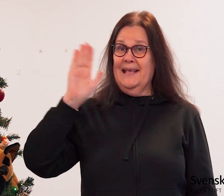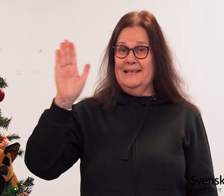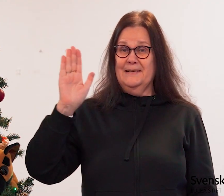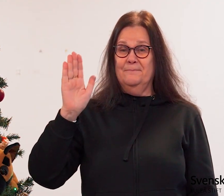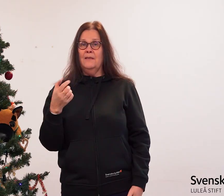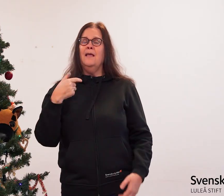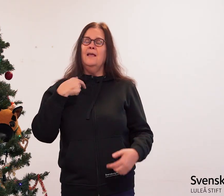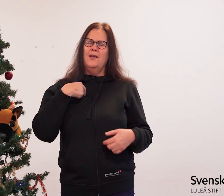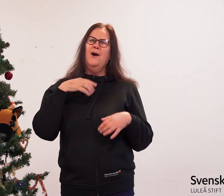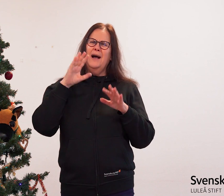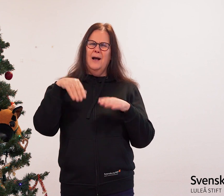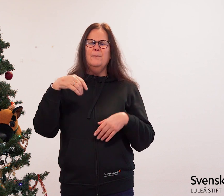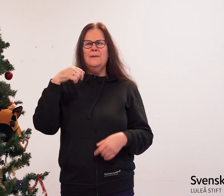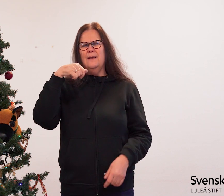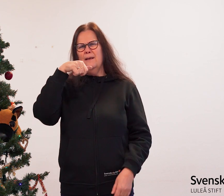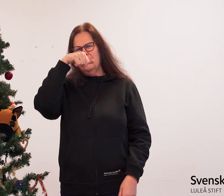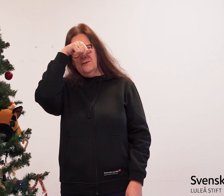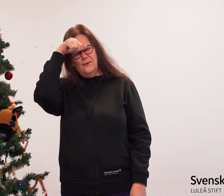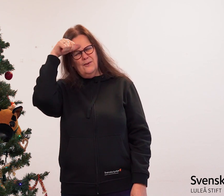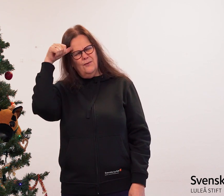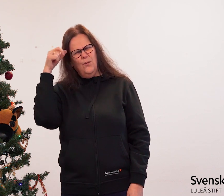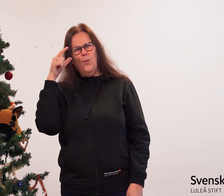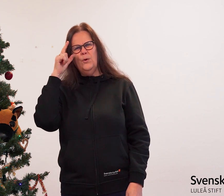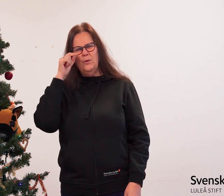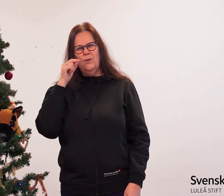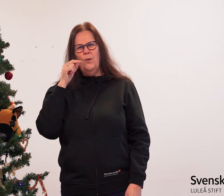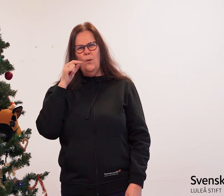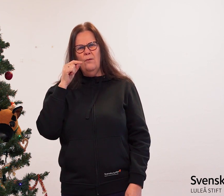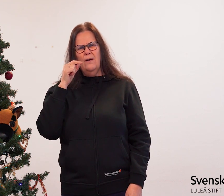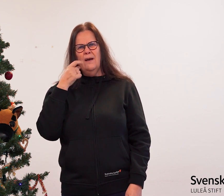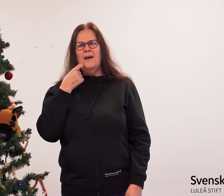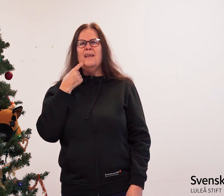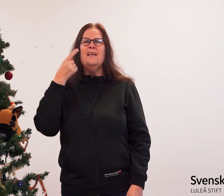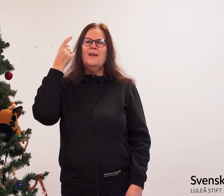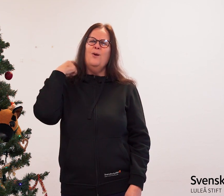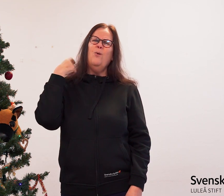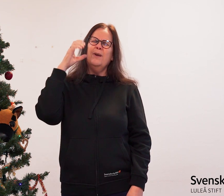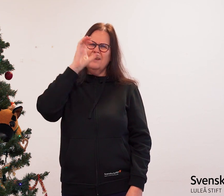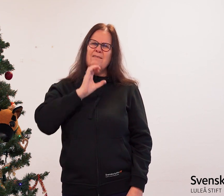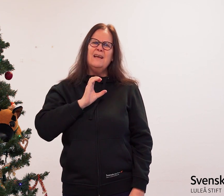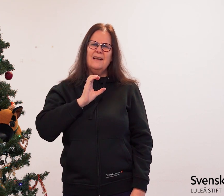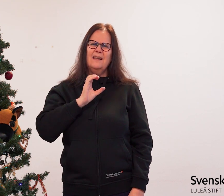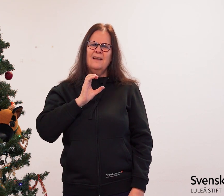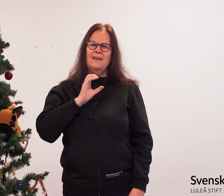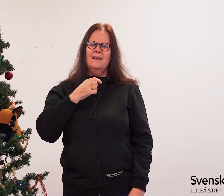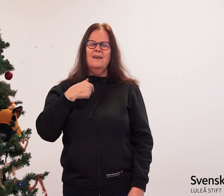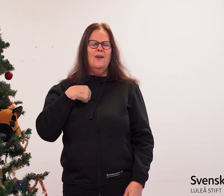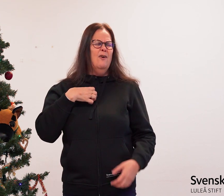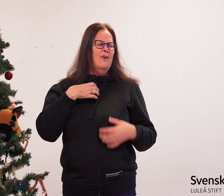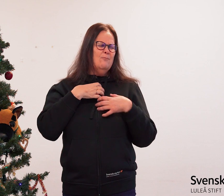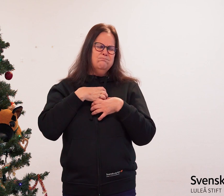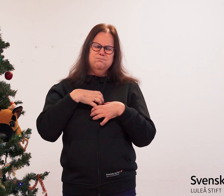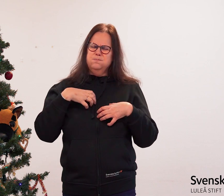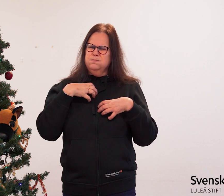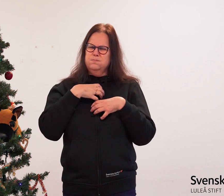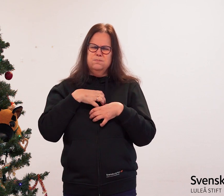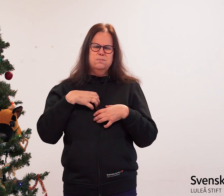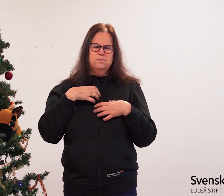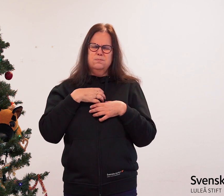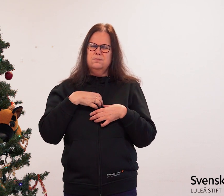Hej, jag har haft så svårt att sova. Och igår kväll, åh jag var så